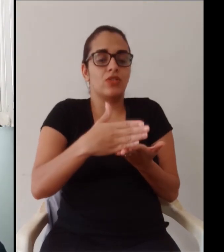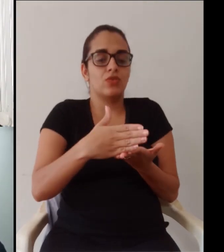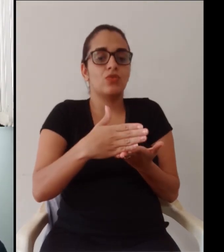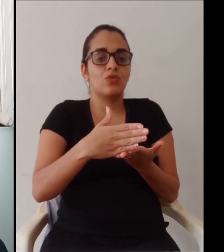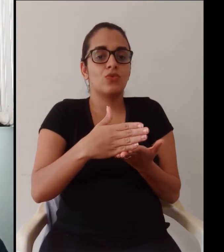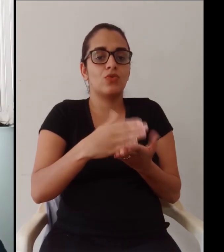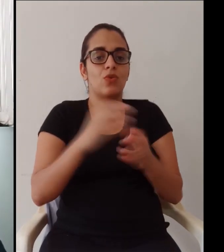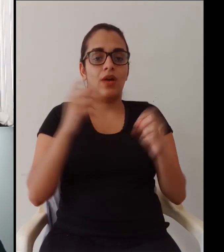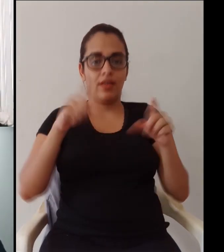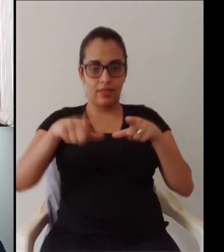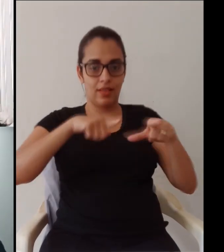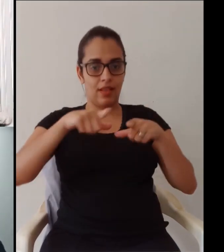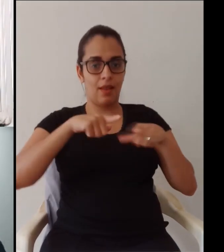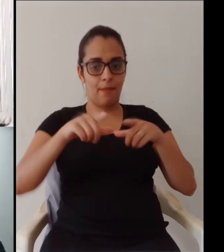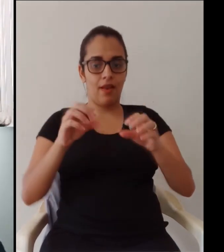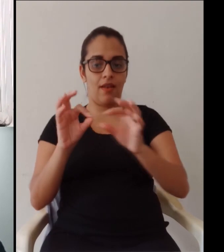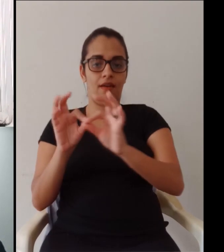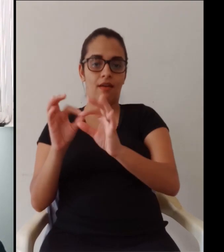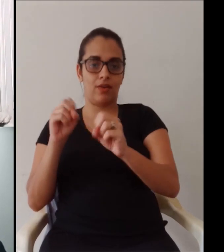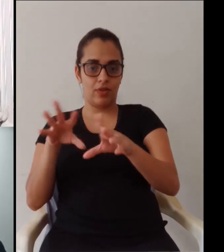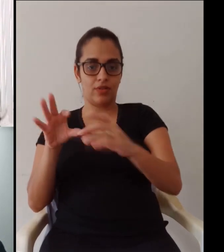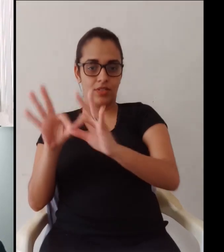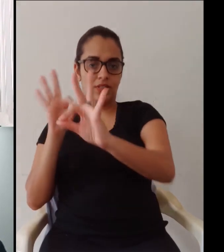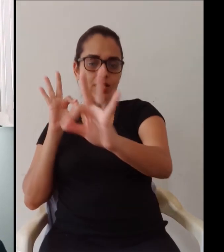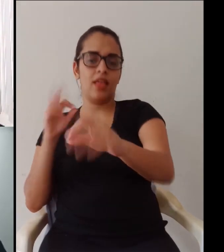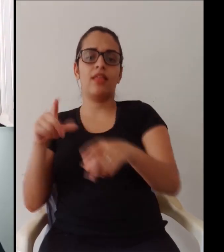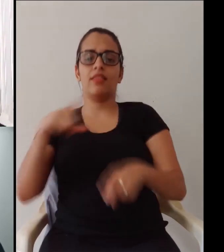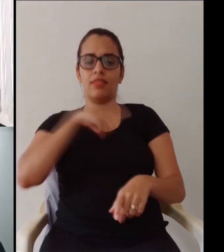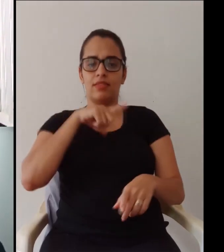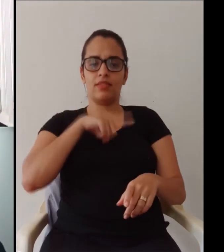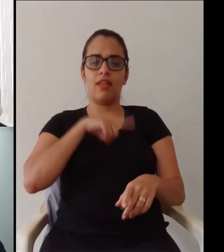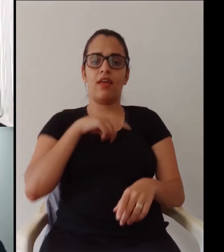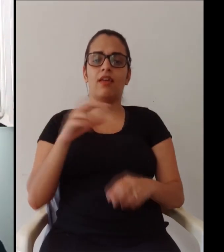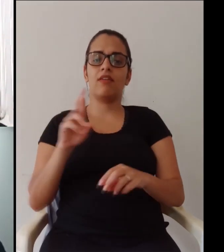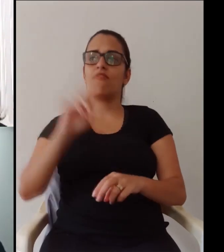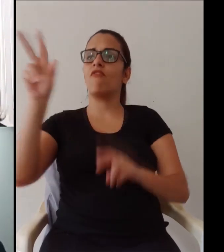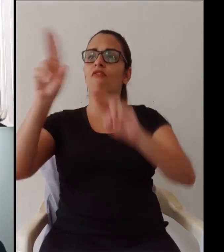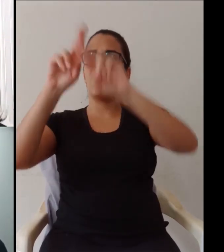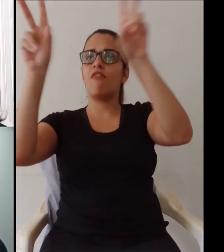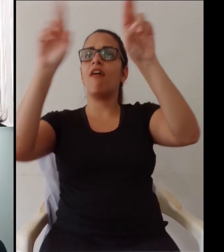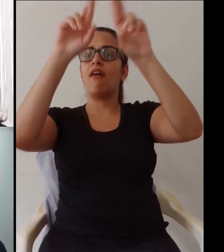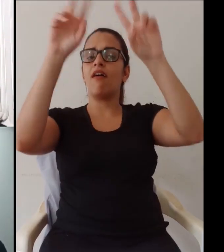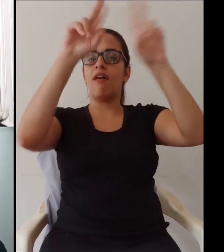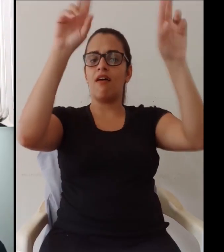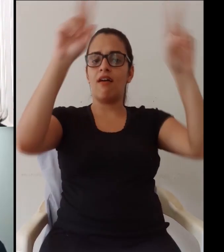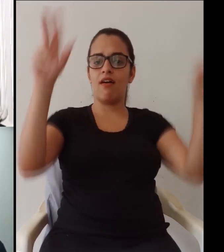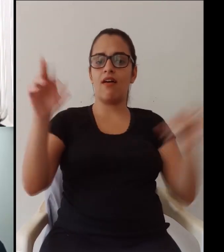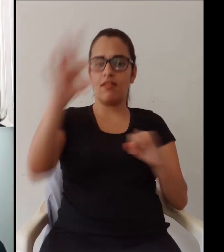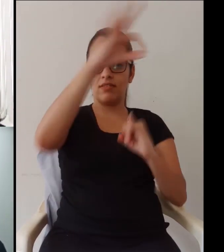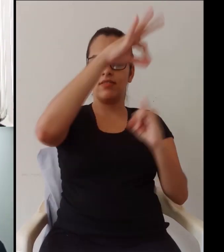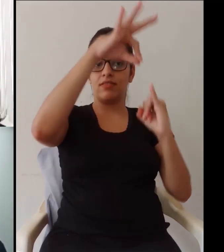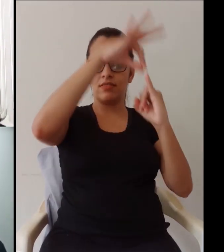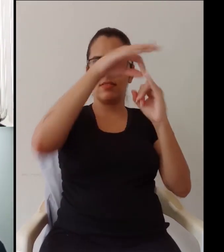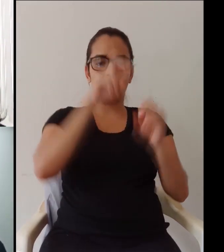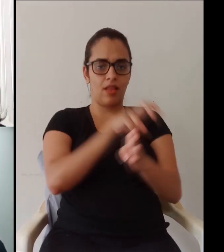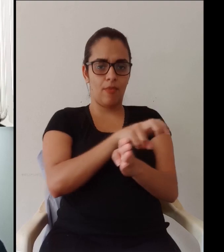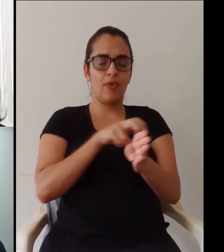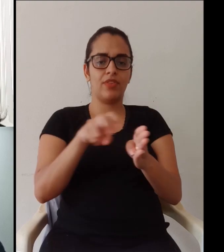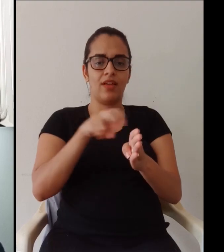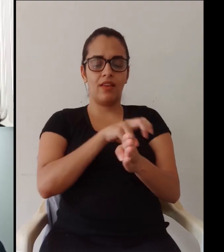EAD, mas alguém sabe fazer isso aqui no Instituto? E o CEPHOR começou com a EAD no Instituto, né? Agora